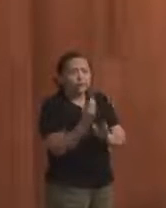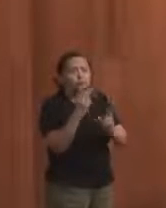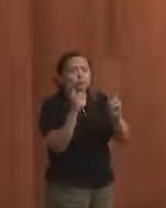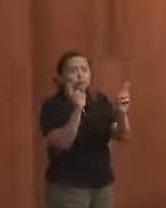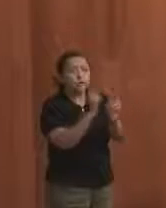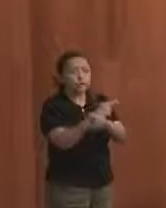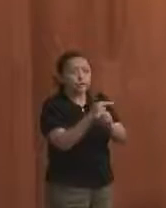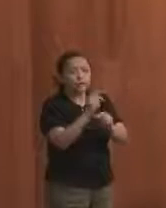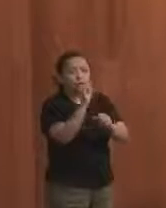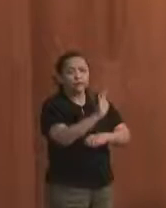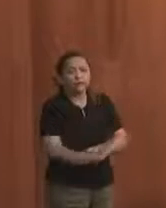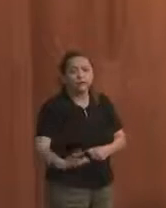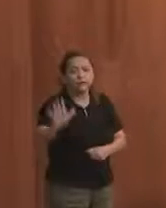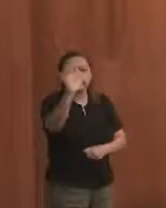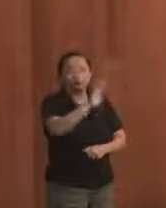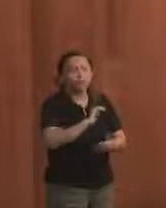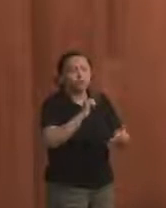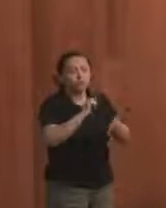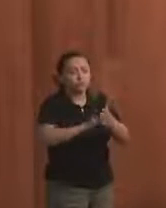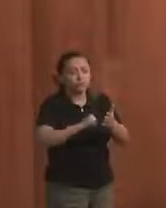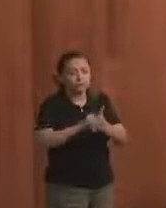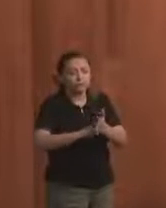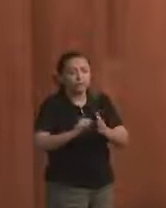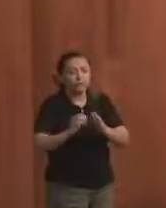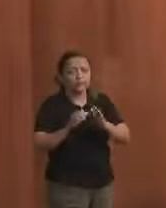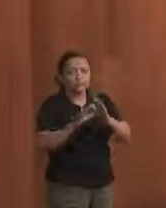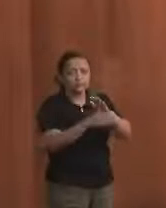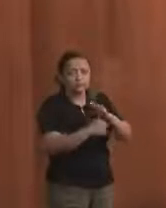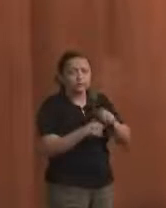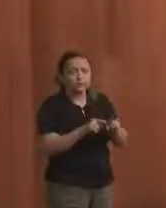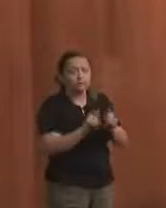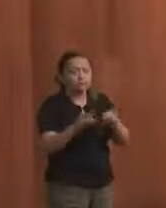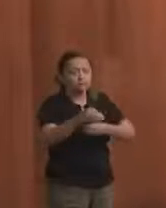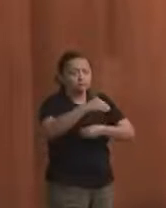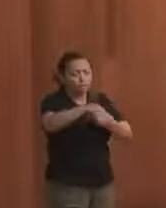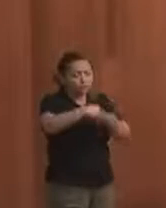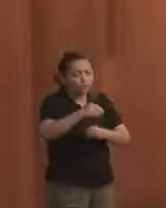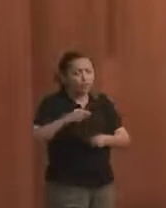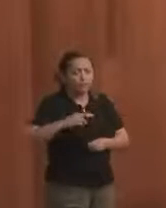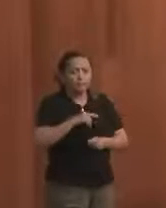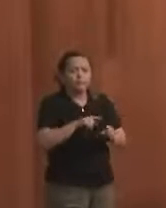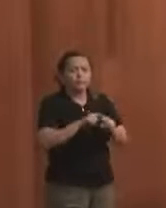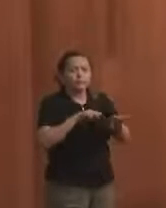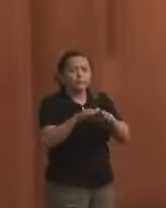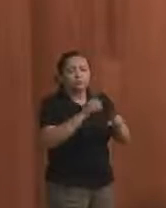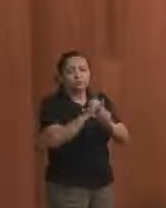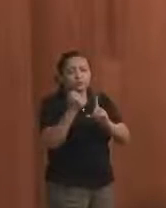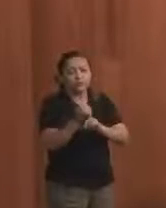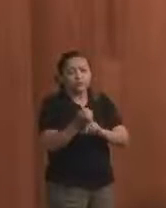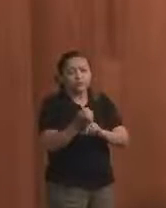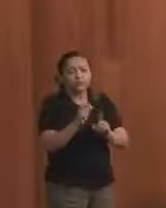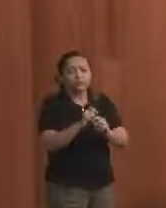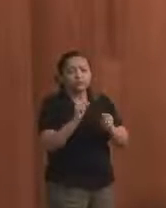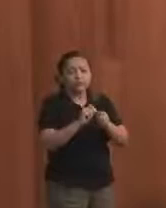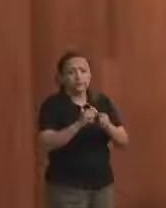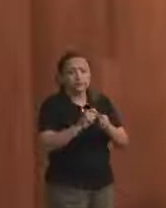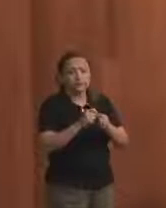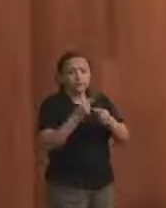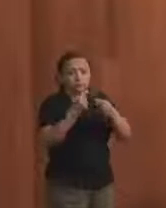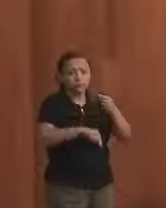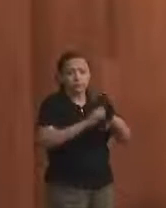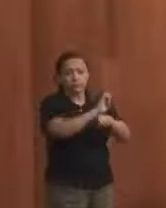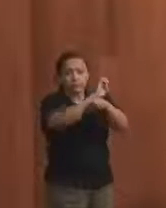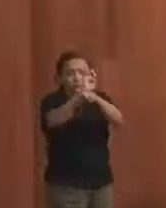nacional de combate à corrupção que envolva o MP e os movimentos sociais. Então, a sugestão foi da realização de encontros